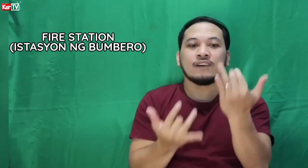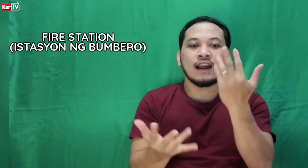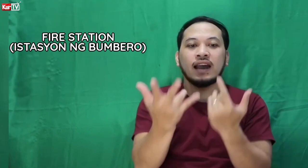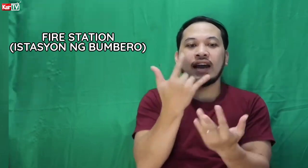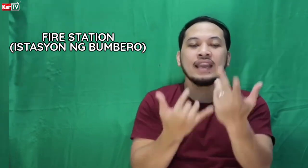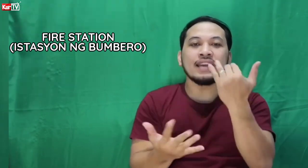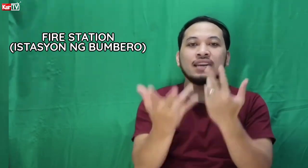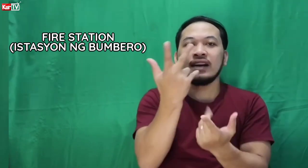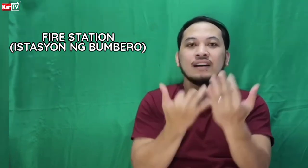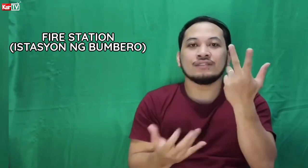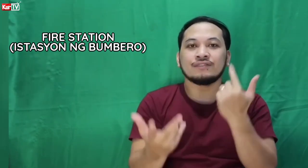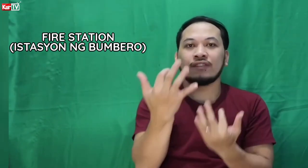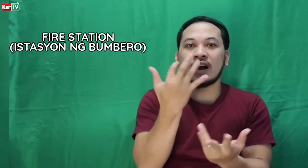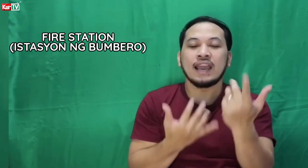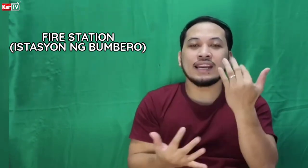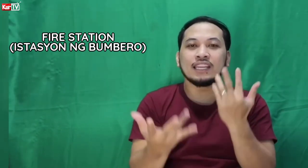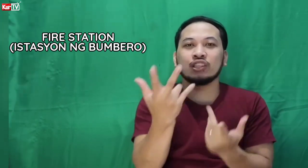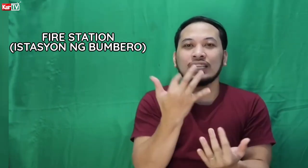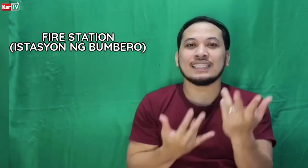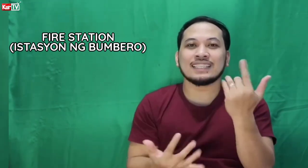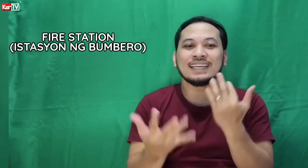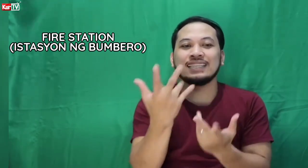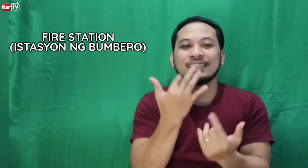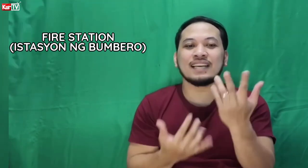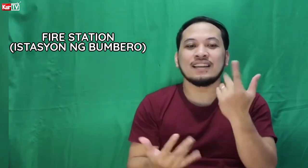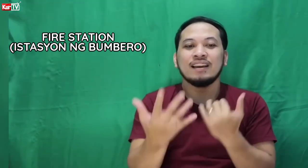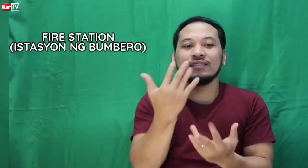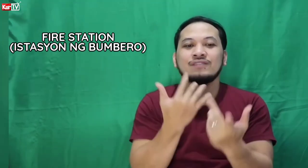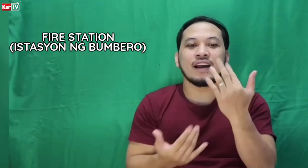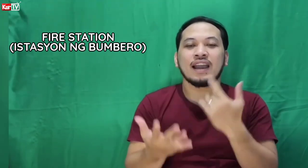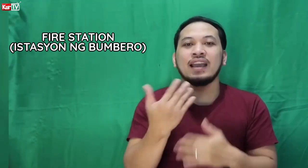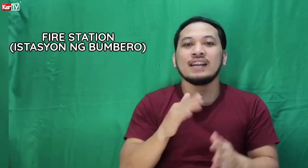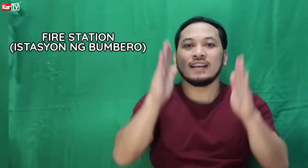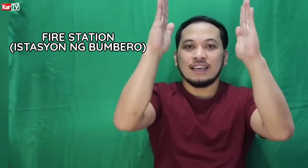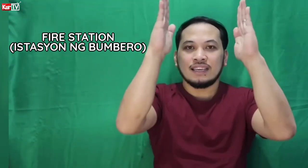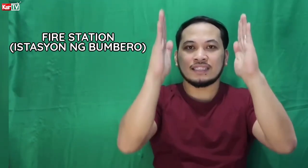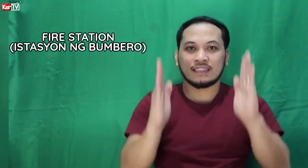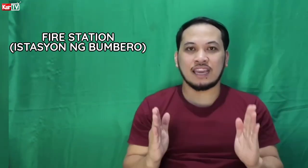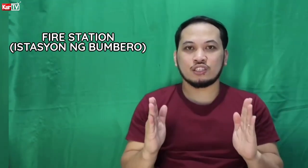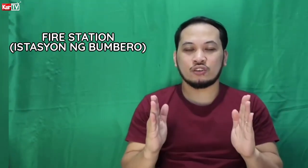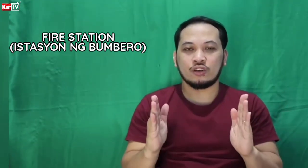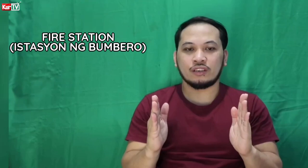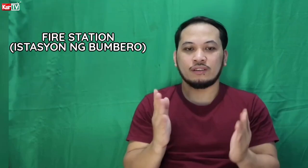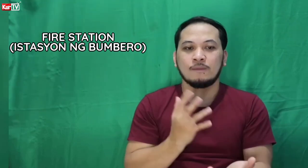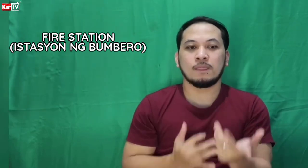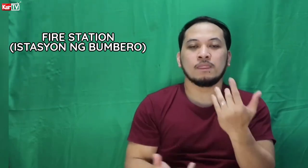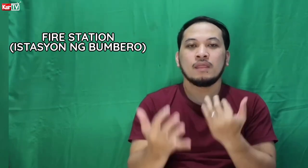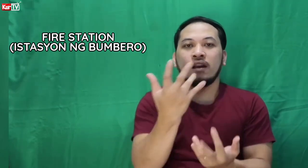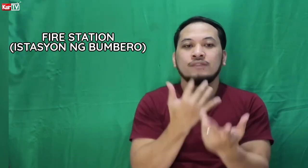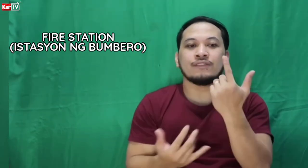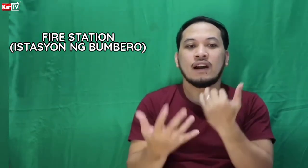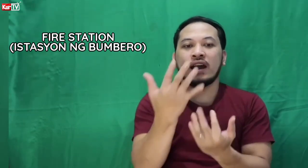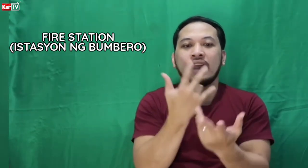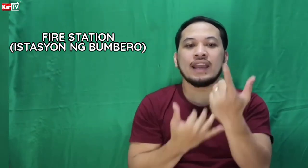Fire. Fire. Kinita natin din si senyas yan. Fire. Station. Fire.